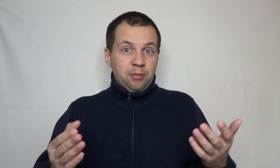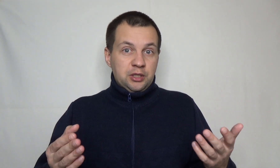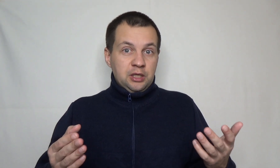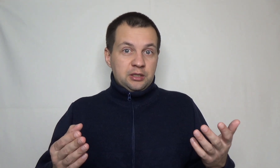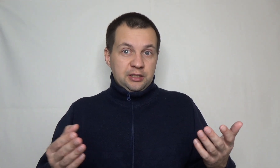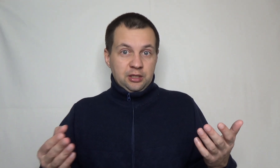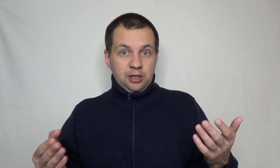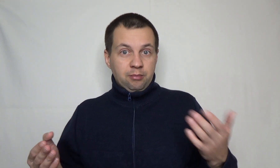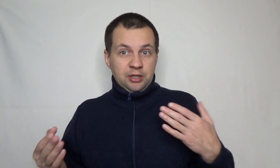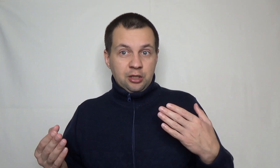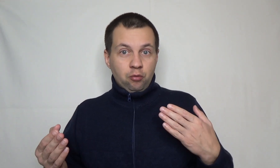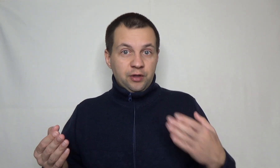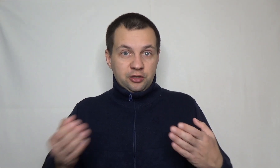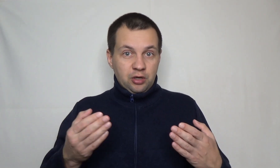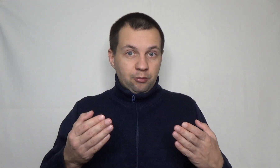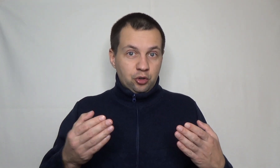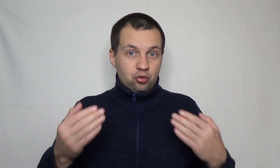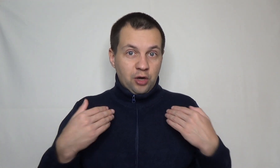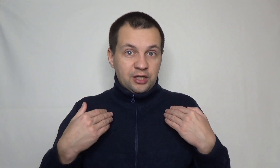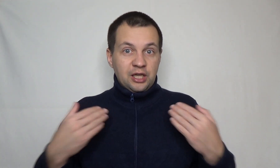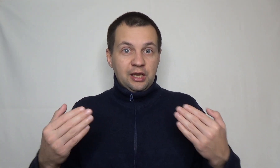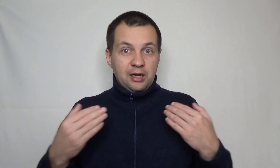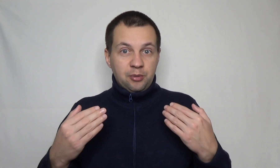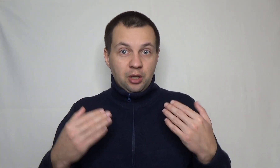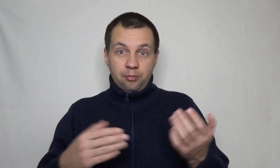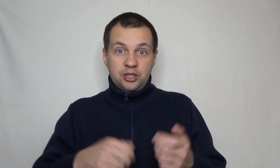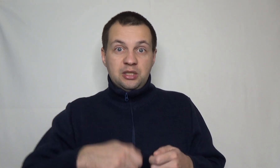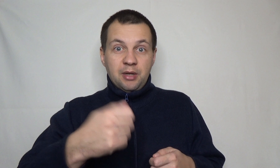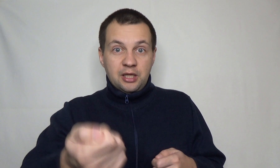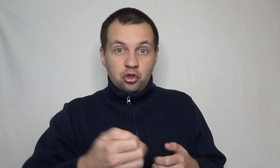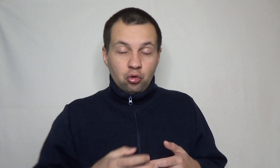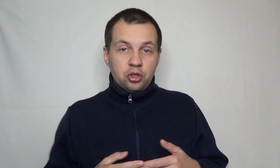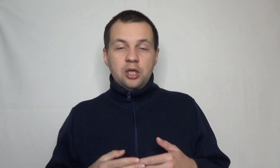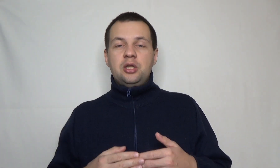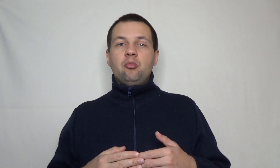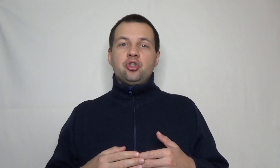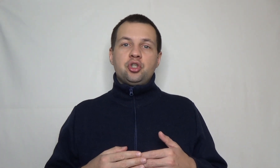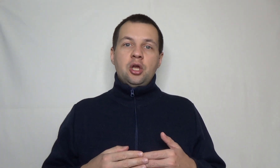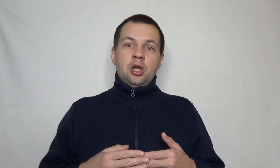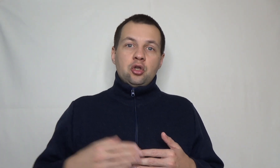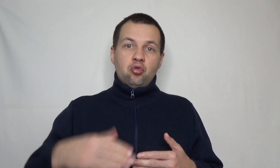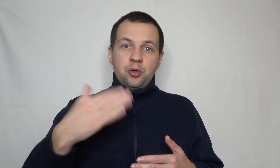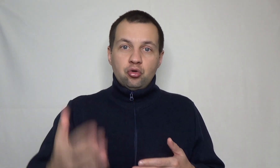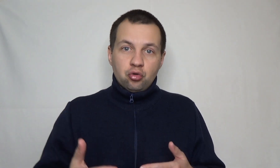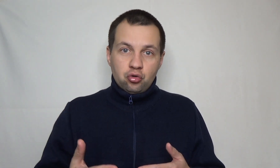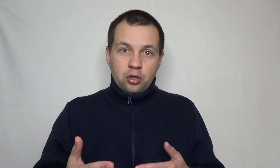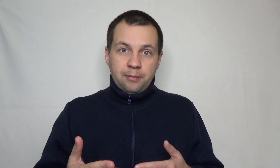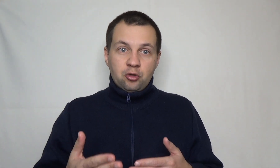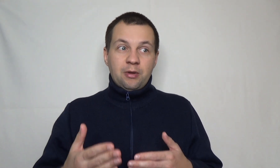прийти. Сосед-то не обладает такой финансовой грамотностью, как ты или капиталом, прийти тебе отдать золото, и ты можешь скупить у него золото. Потом,